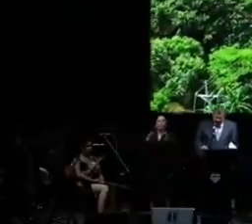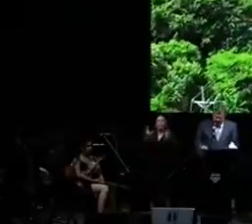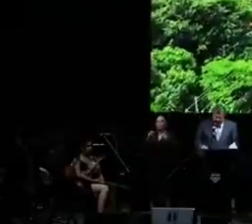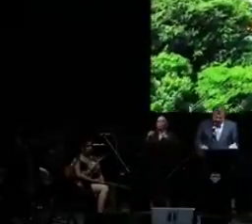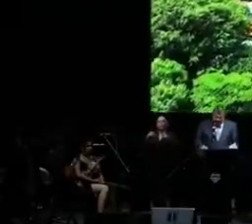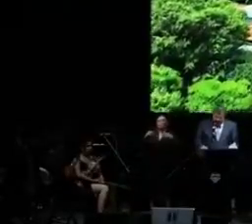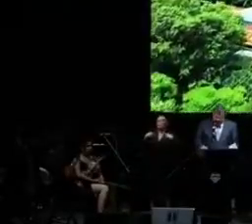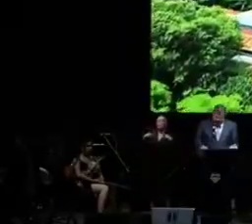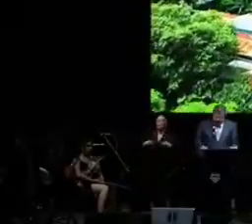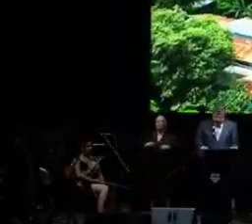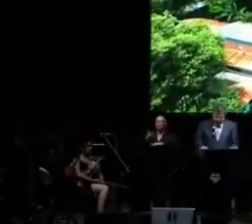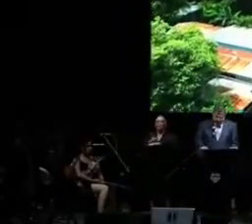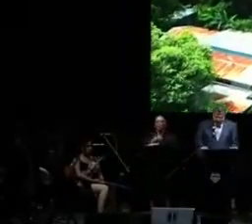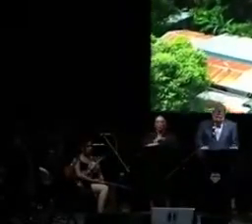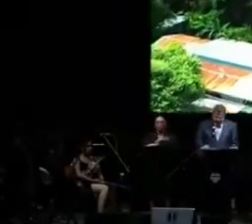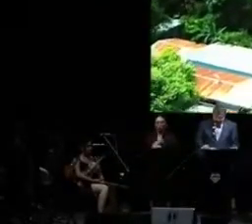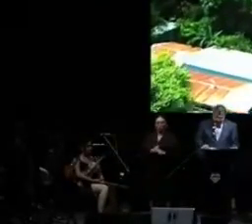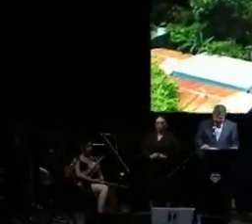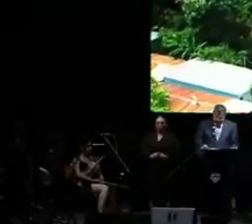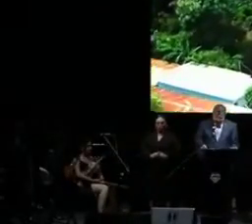humanidad prospere.